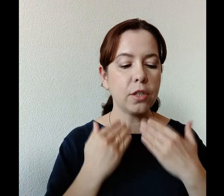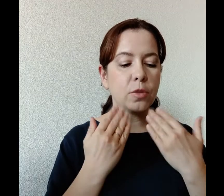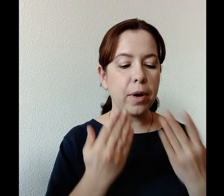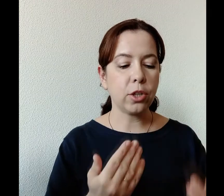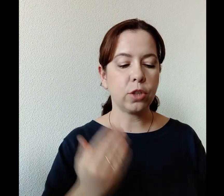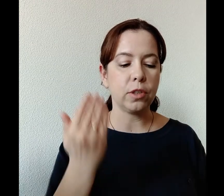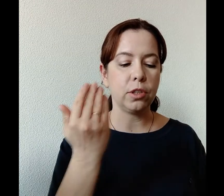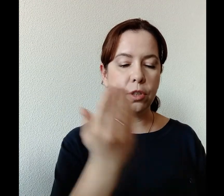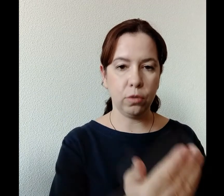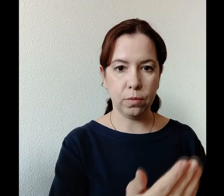спрашивать его.